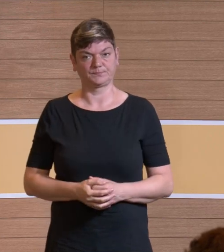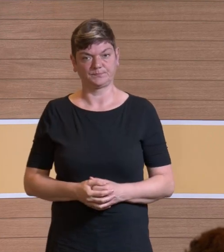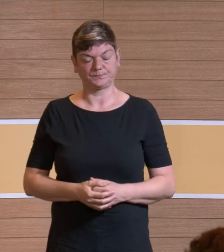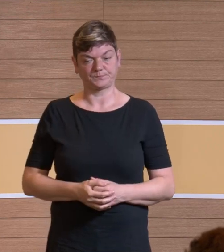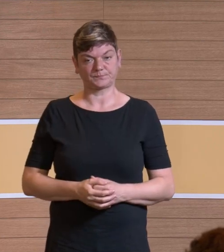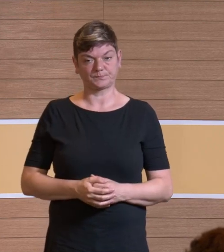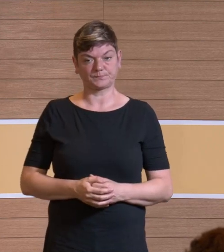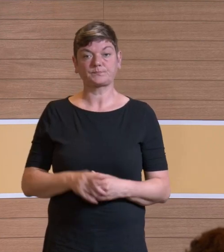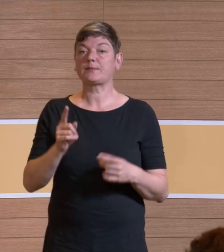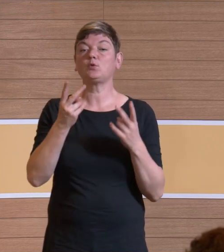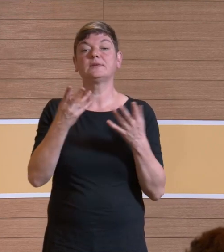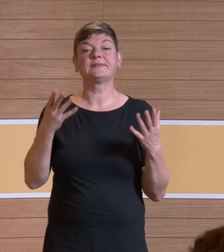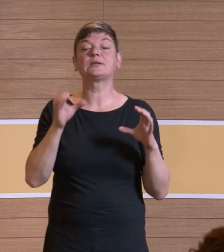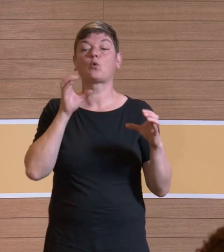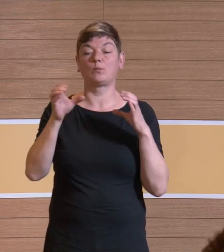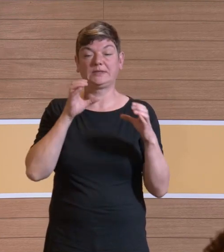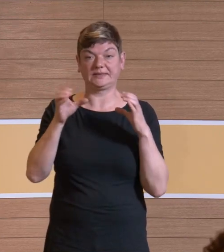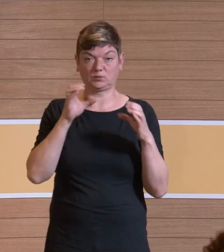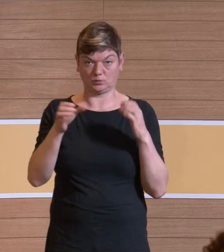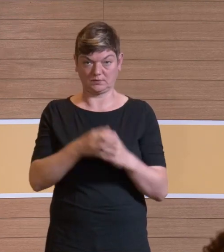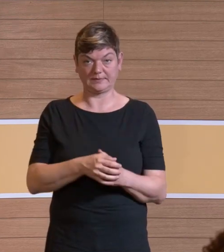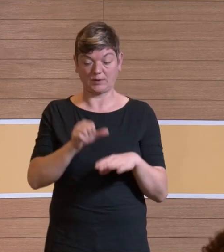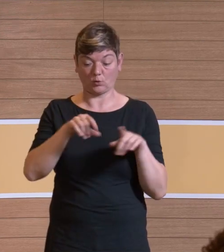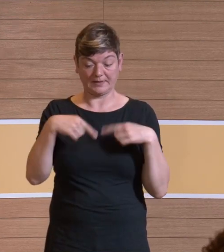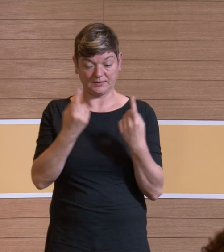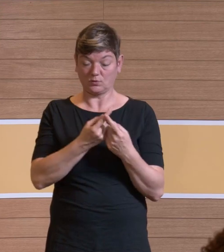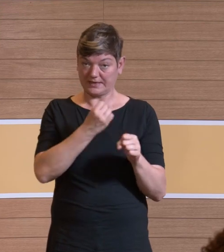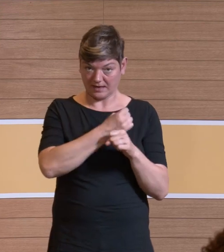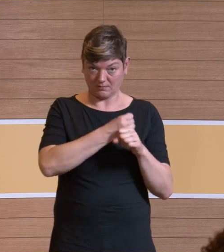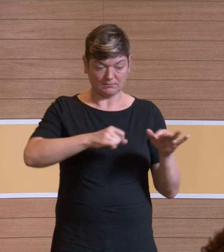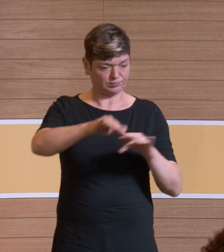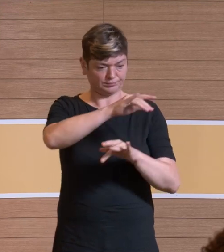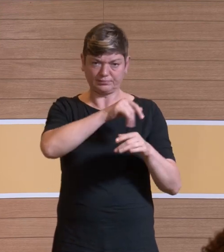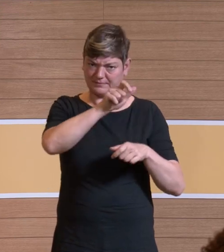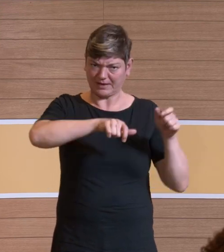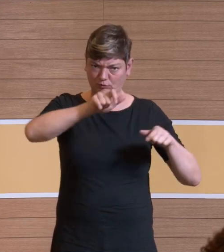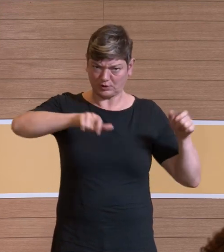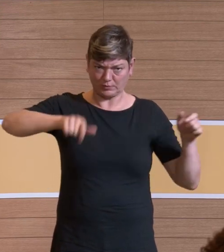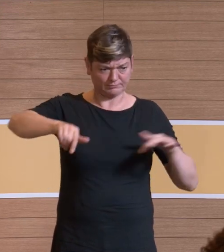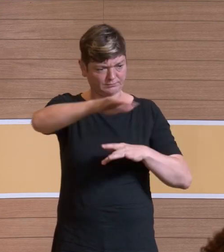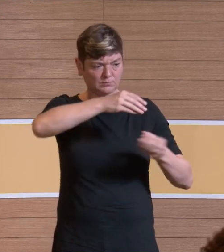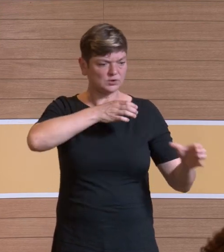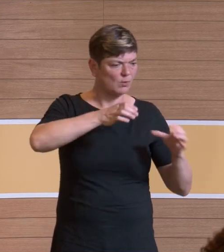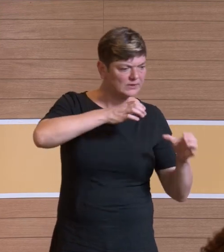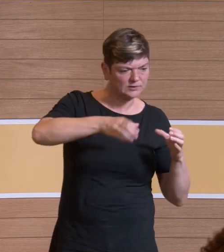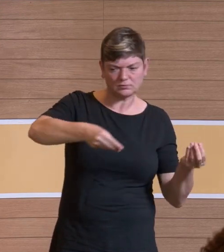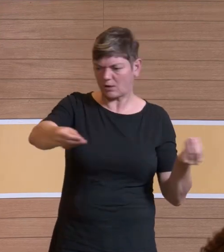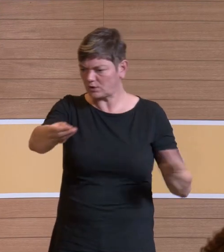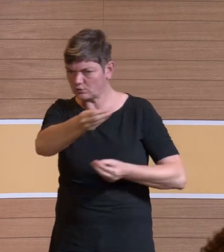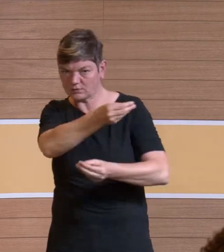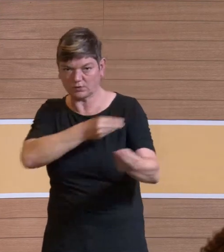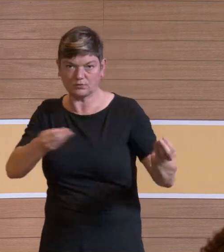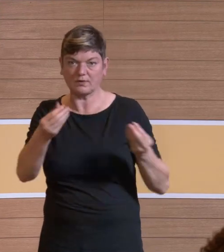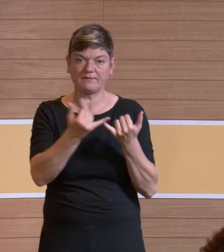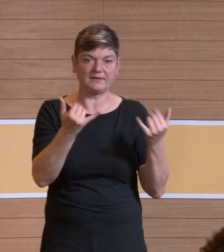Punkt ist eben aber auch die Kommunikation. Das heißt, wenn ich im OP-Raum aktiv bin, arbeiten da ja mehrere Menschen, die müssen sich austauschen. Da müssen Dinge gemacht werden,